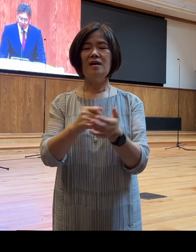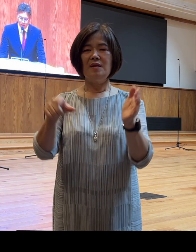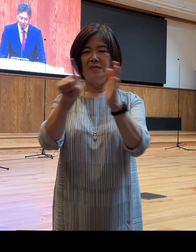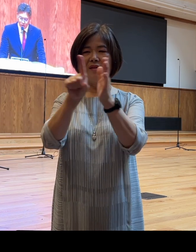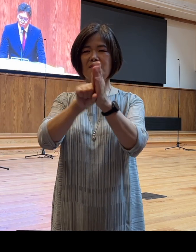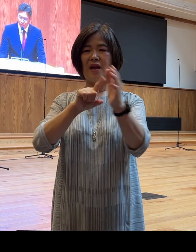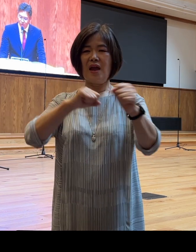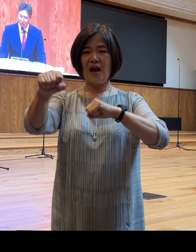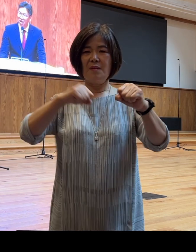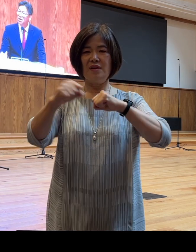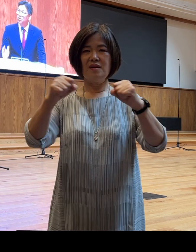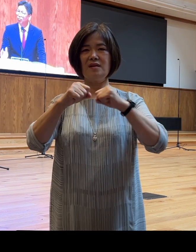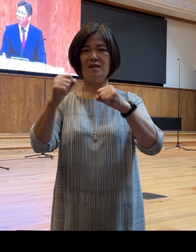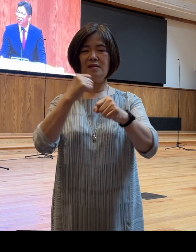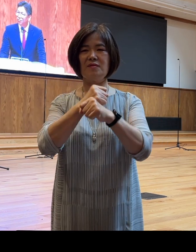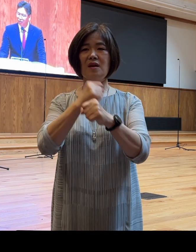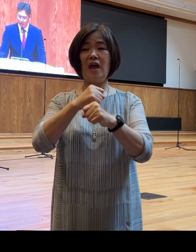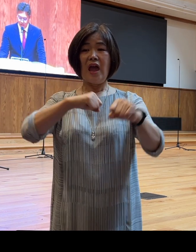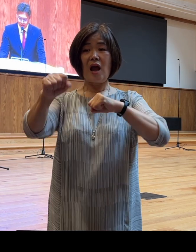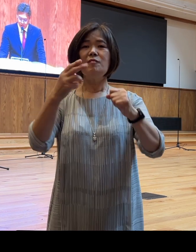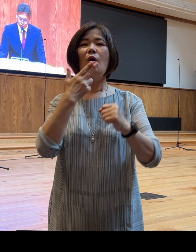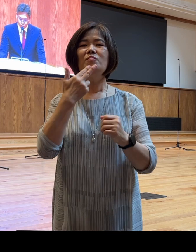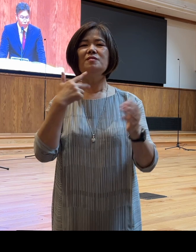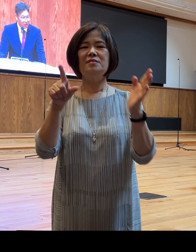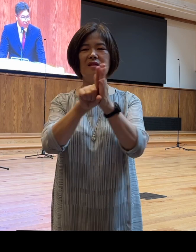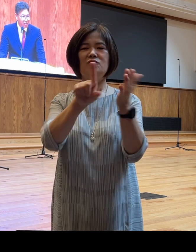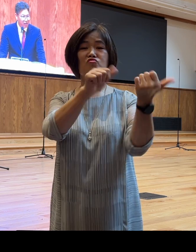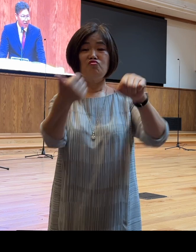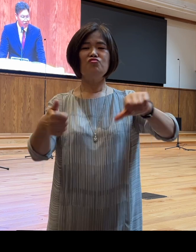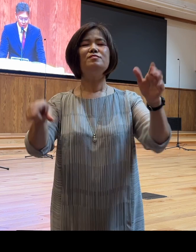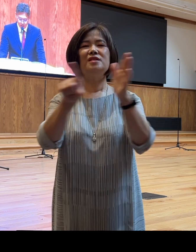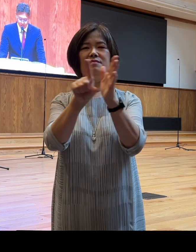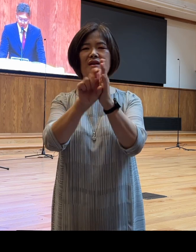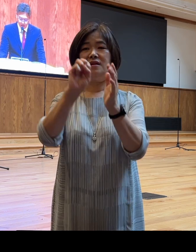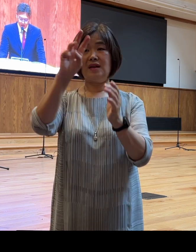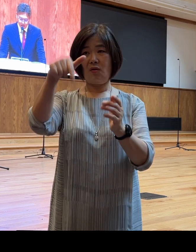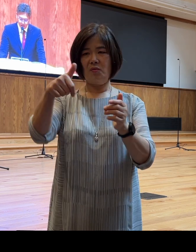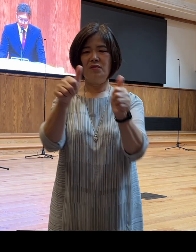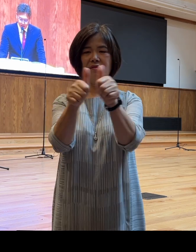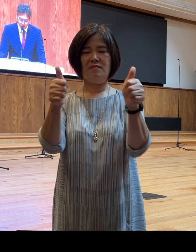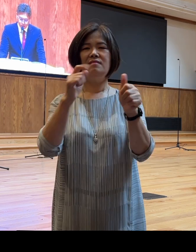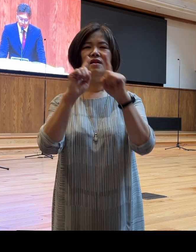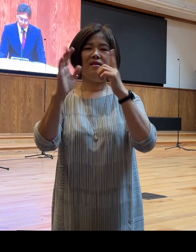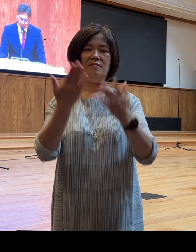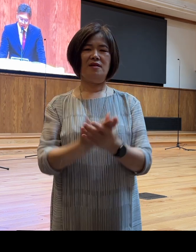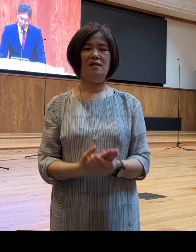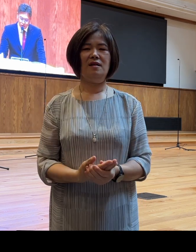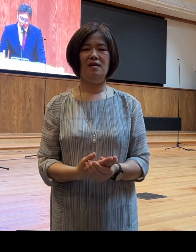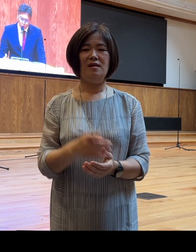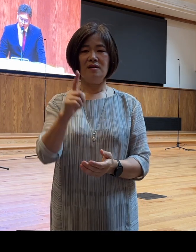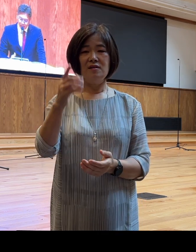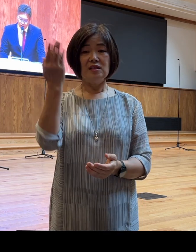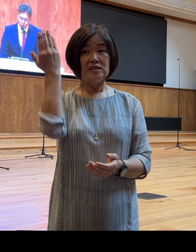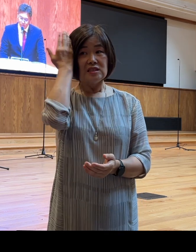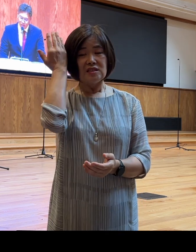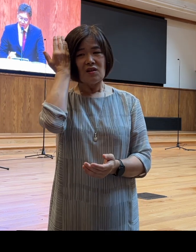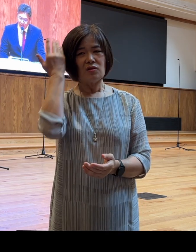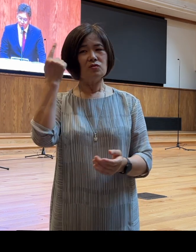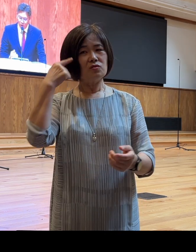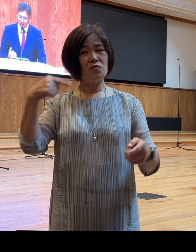강조하면서 행함이 없는 믿음은 죽은 믿음이다 라고 얘기합니다 이것은 지적인 동의만 하고 그 믿음에 대한 확신과